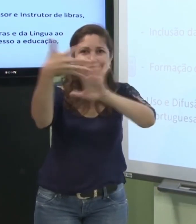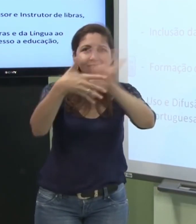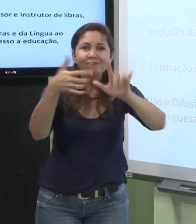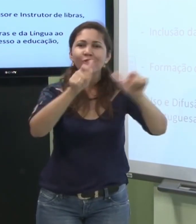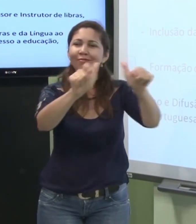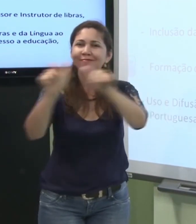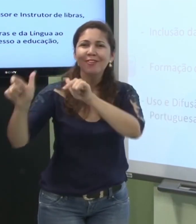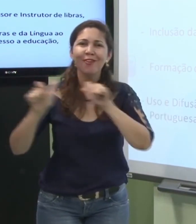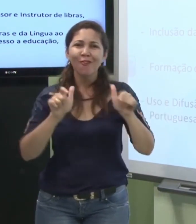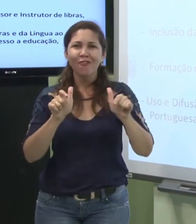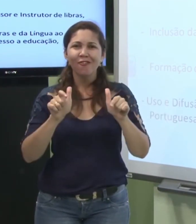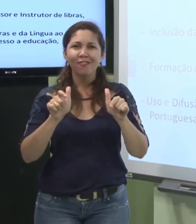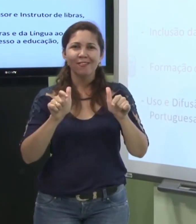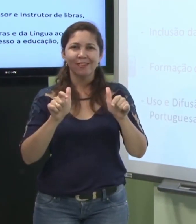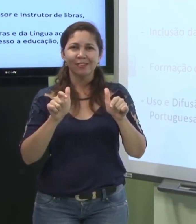língua em vários espaços